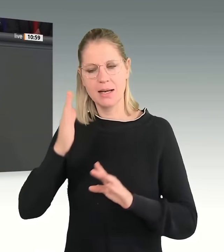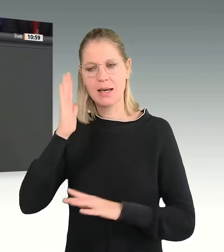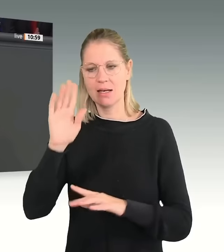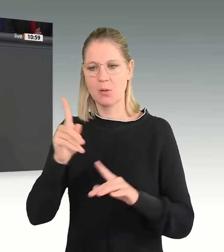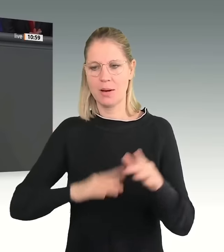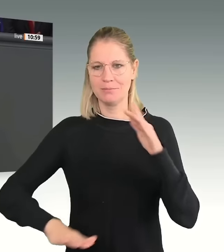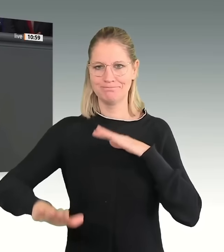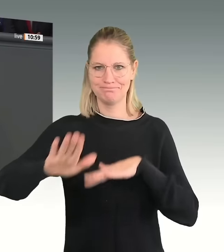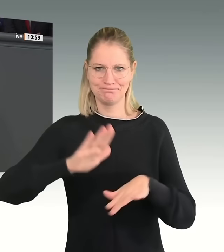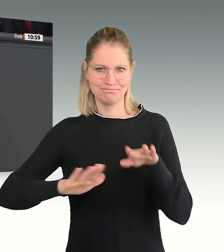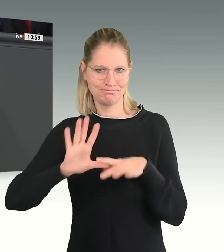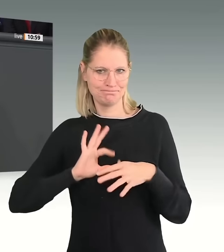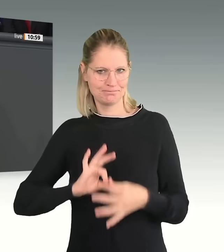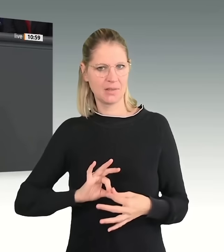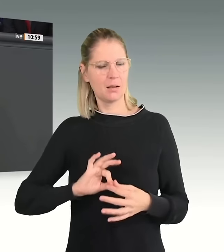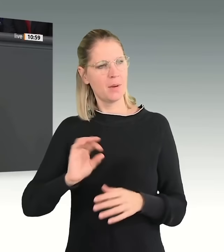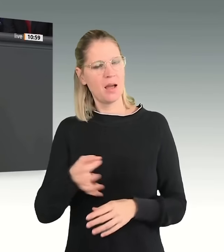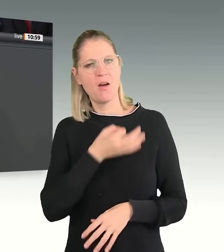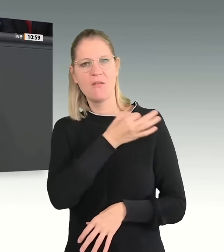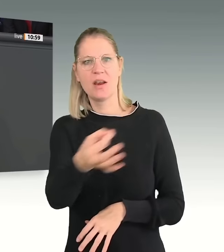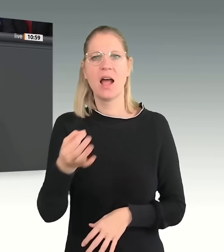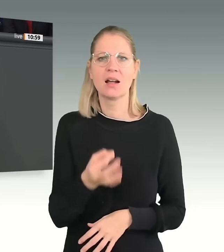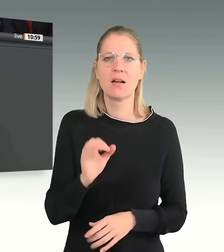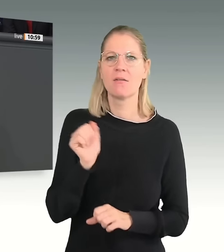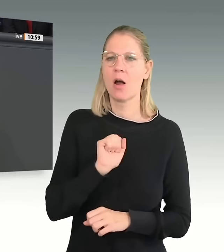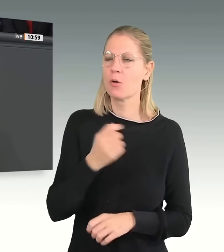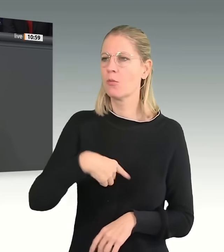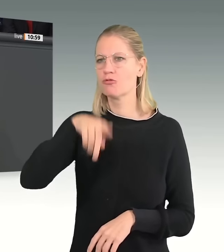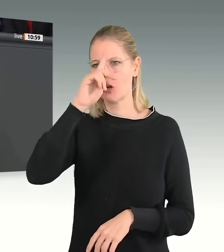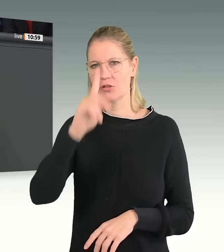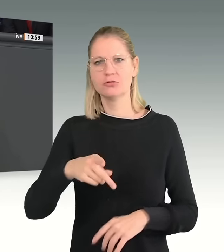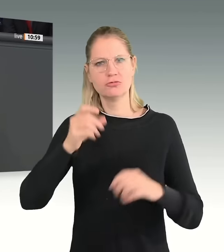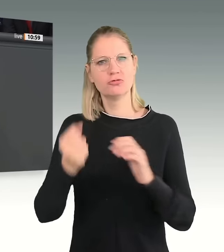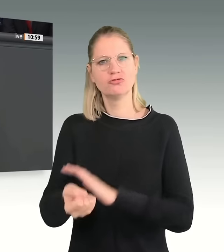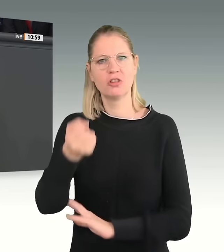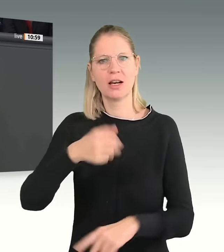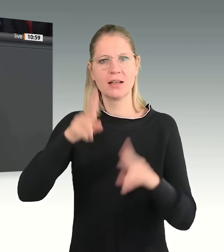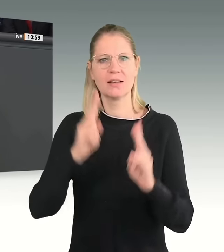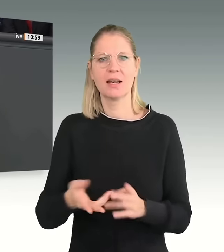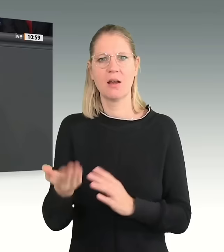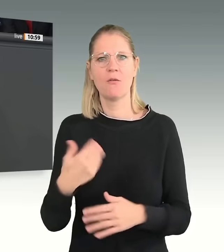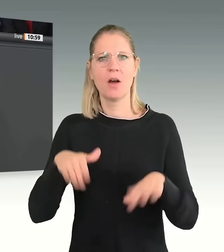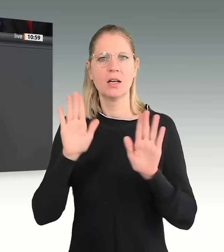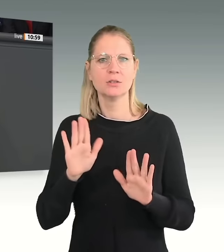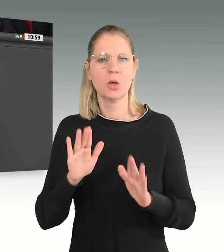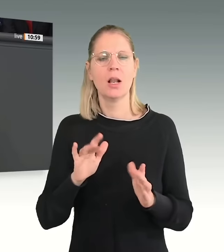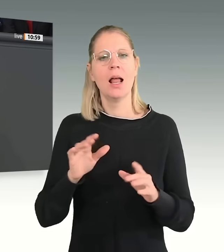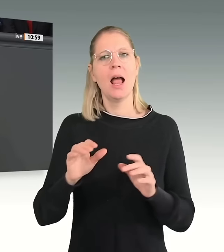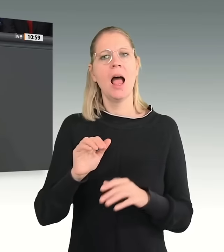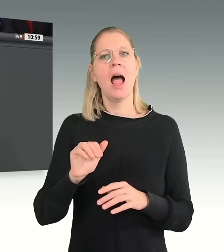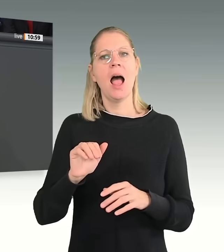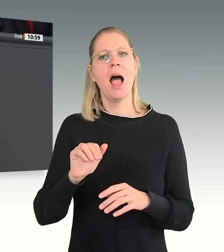möchte die Frage aufwerfen, warum hat Deutschland eigentlich so ein starkes Recht auf Asyl? Den Artikel 16a in unserem Grundgesetz.